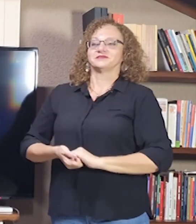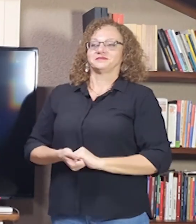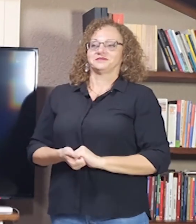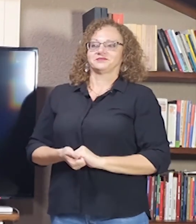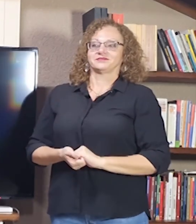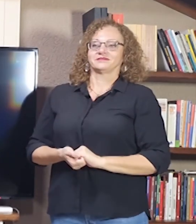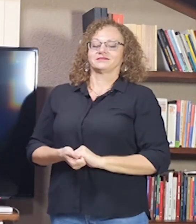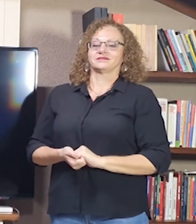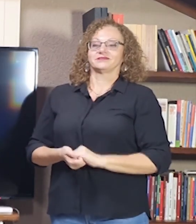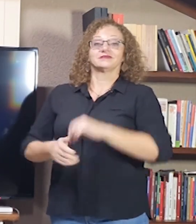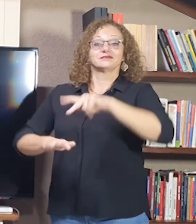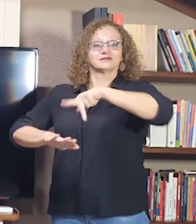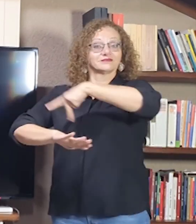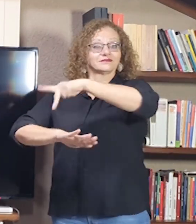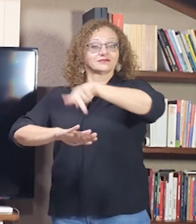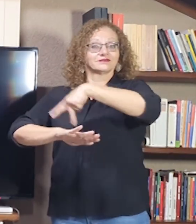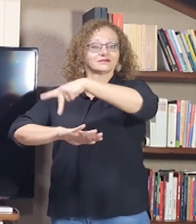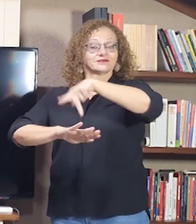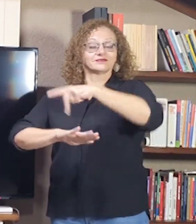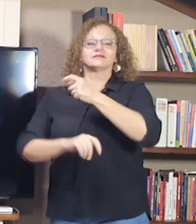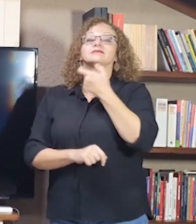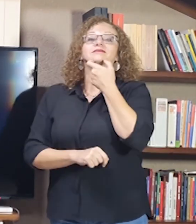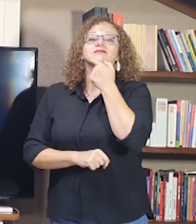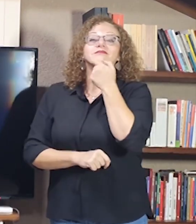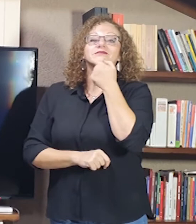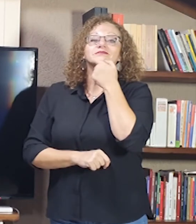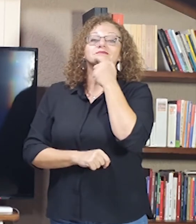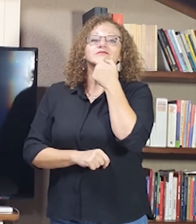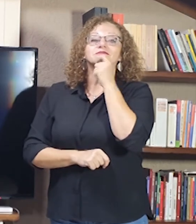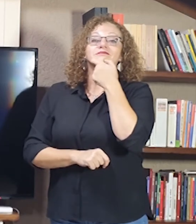Na Inglaterra, nós temos este sinal aqui.